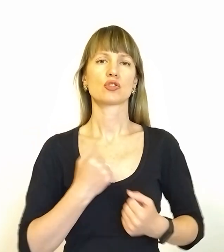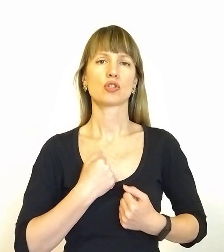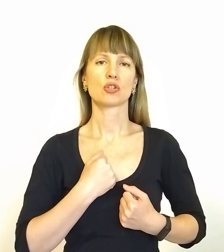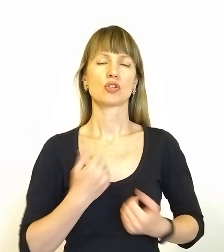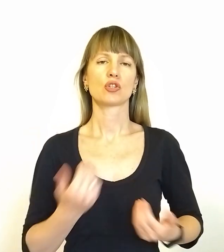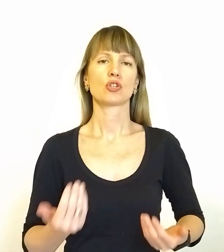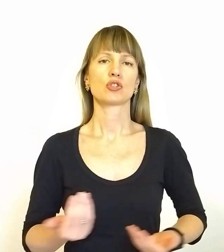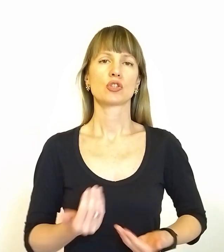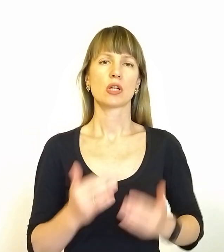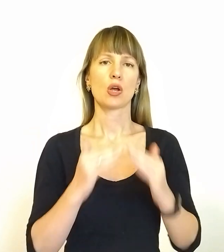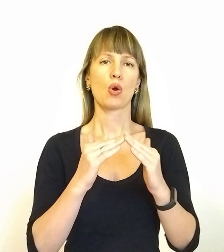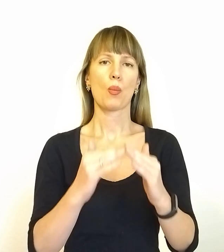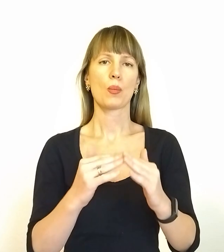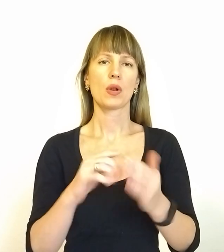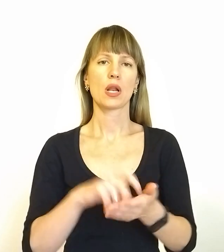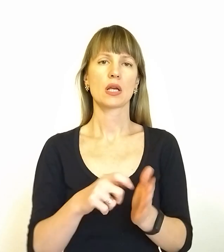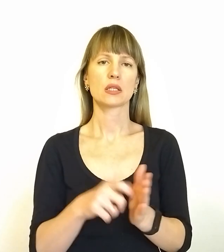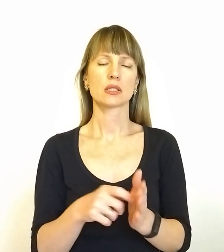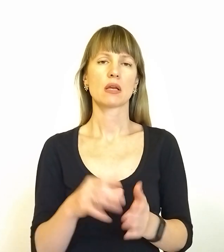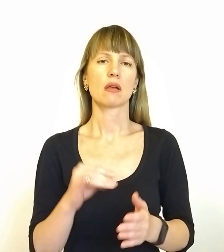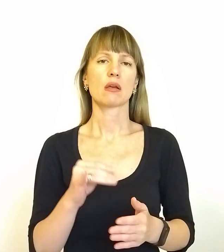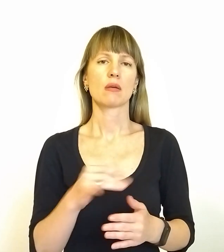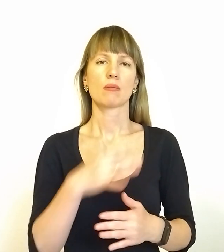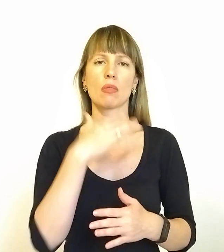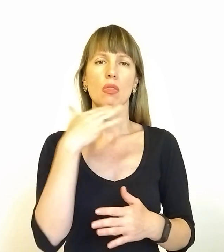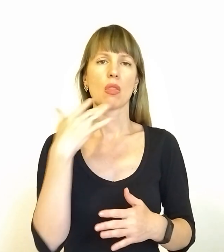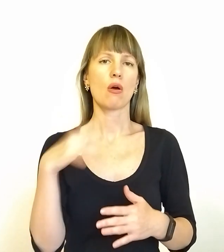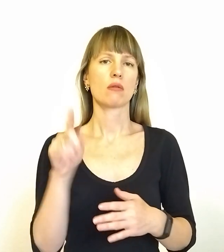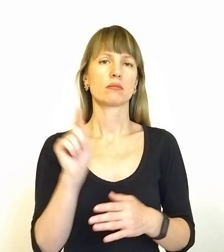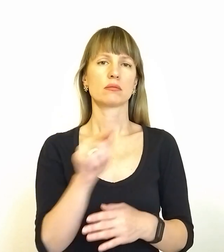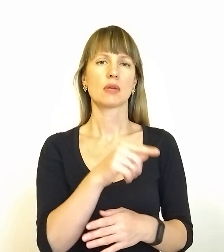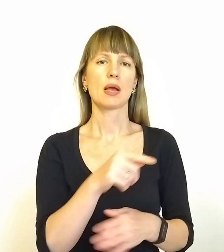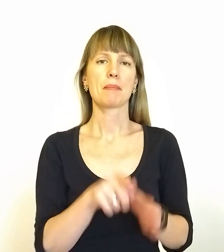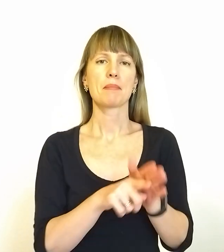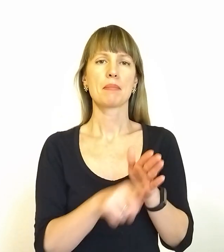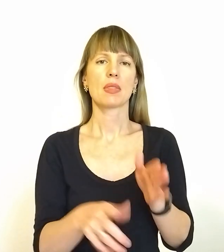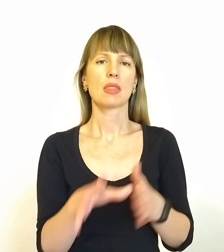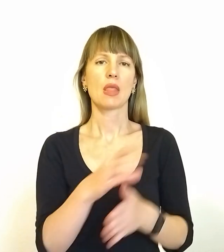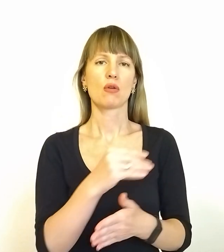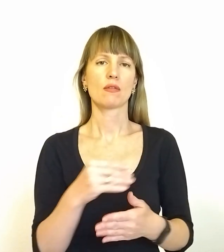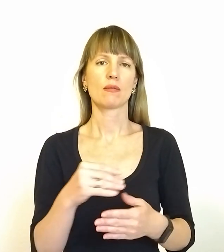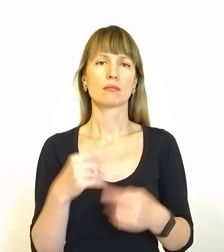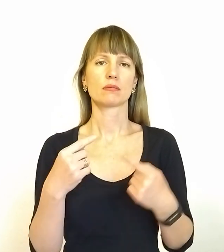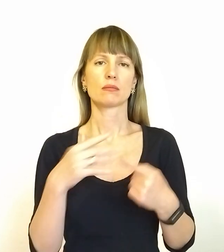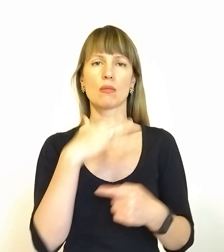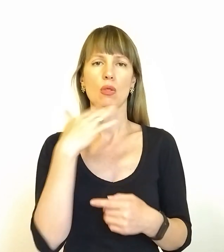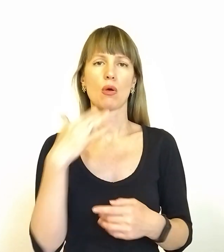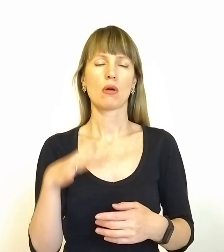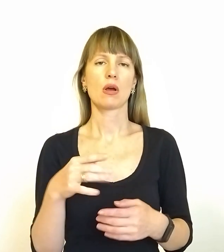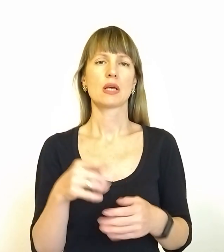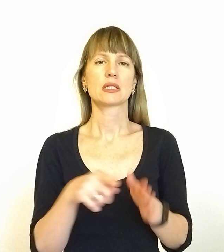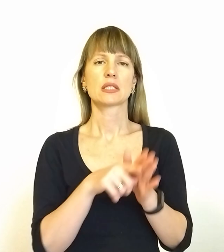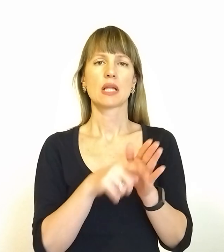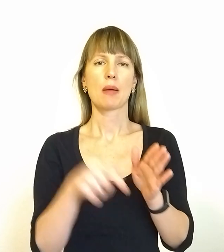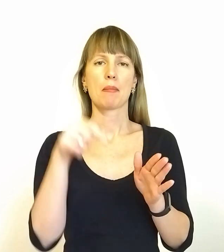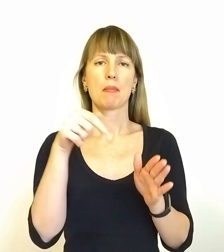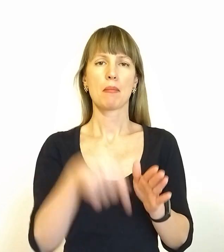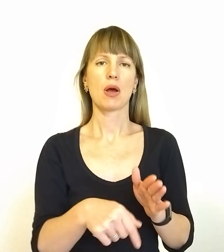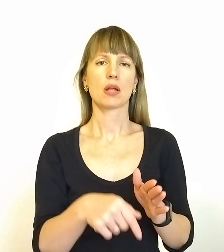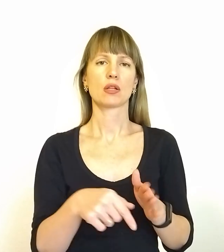жиле комплекси і прочее, прочее, прочее. То есть мини знаходимо везде попросту. Снаряди падають, есть вони